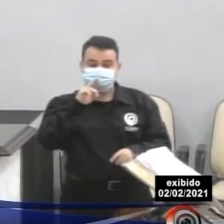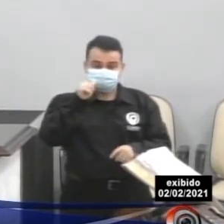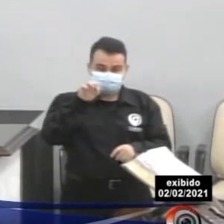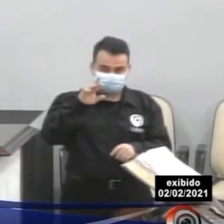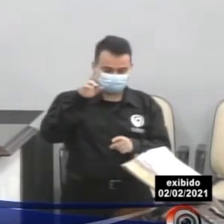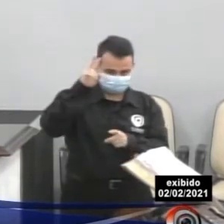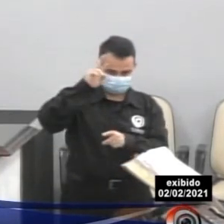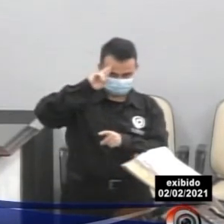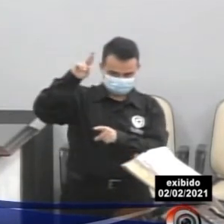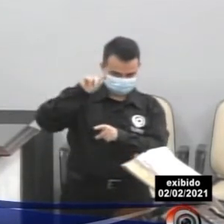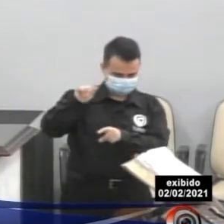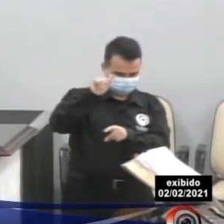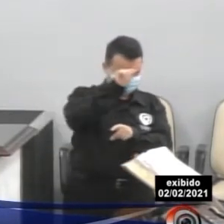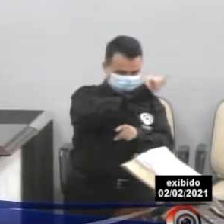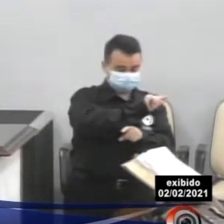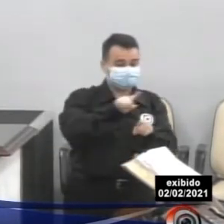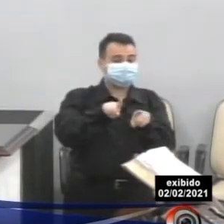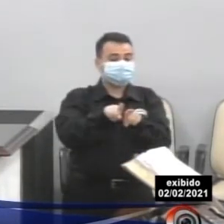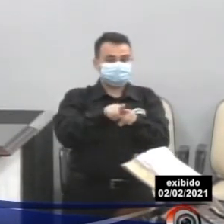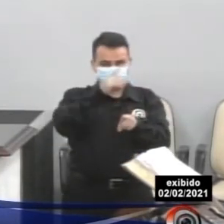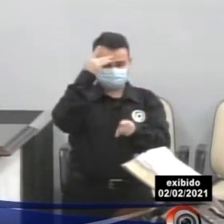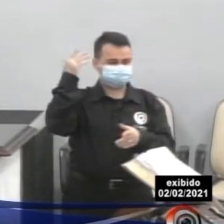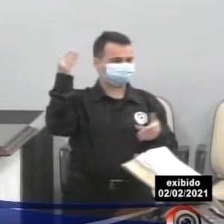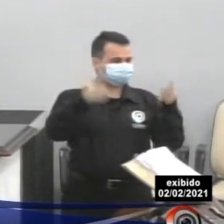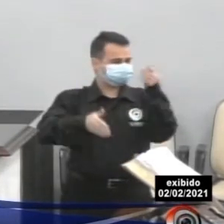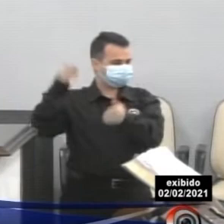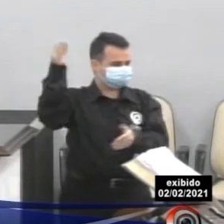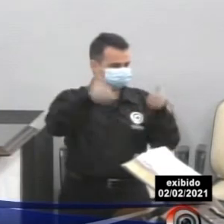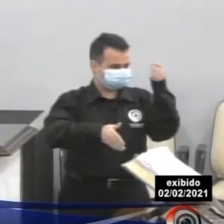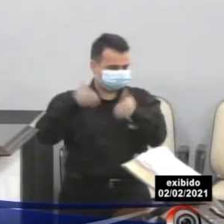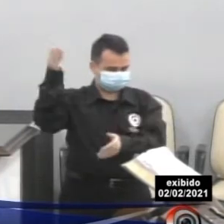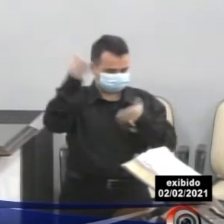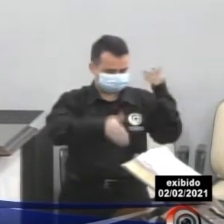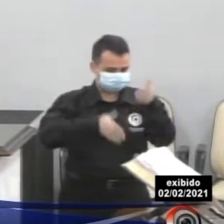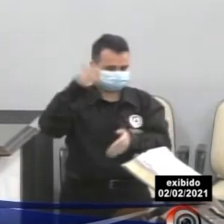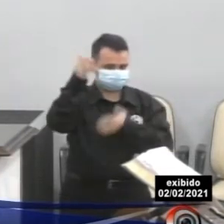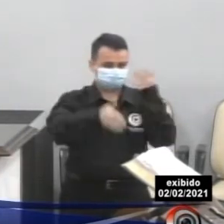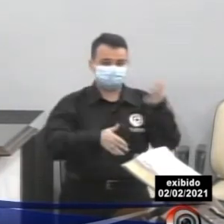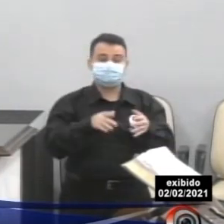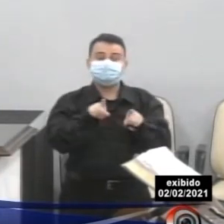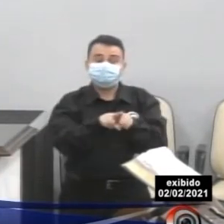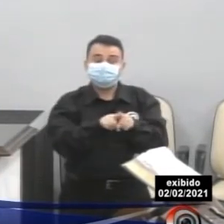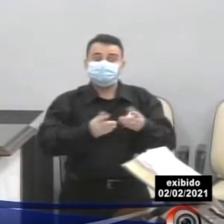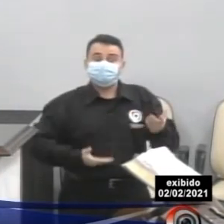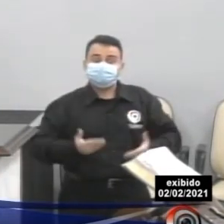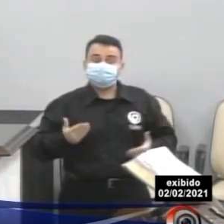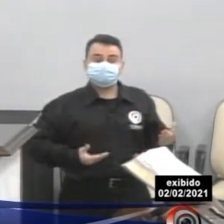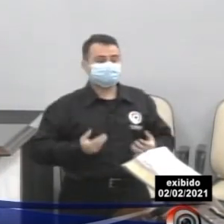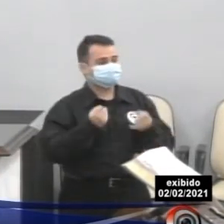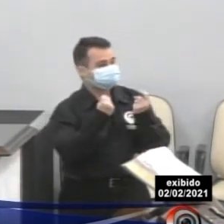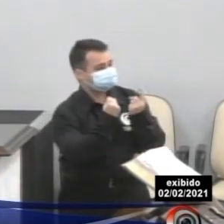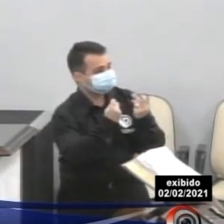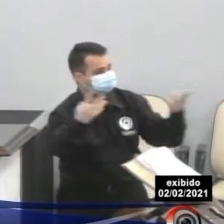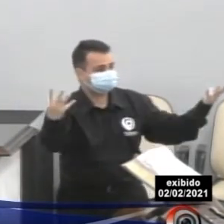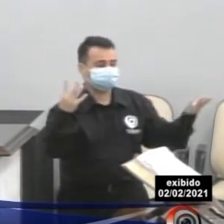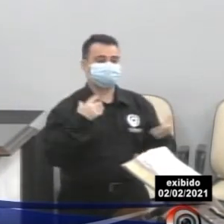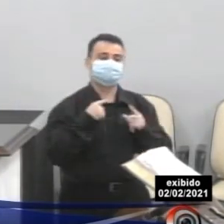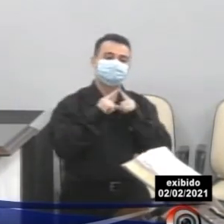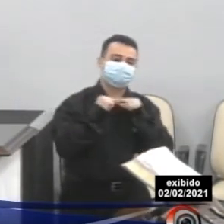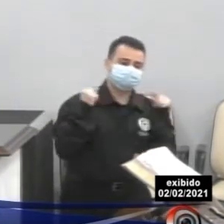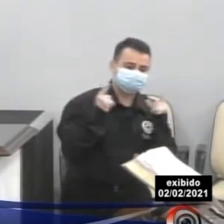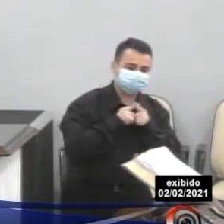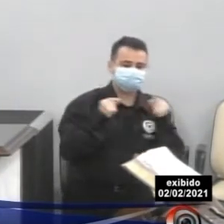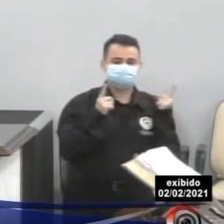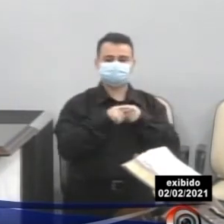além dos clientes que frequentam os bares, nós temos milhares de funcionários, garçons, barmens,